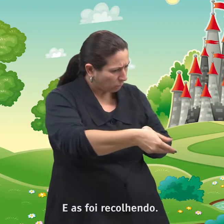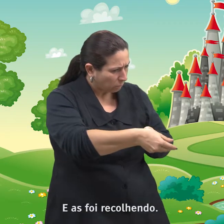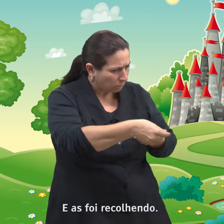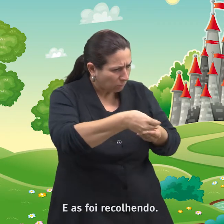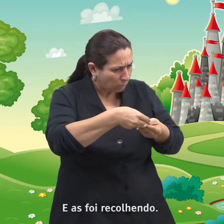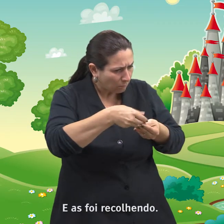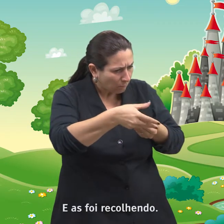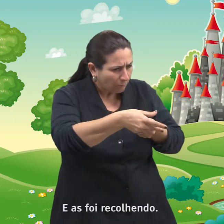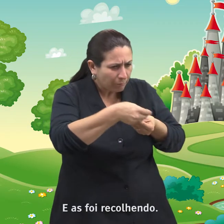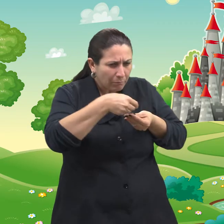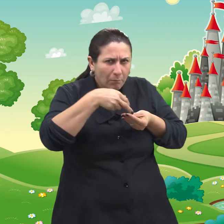recolhendo.